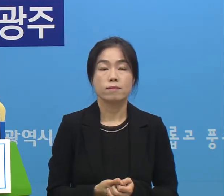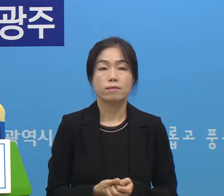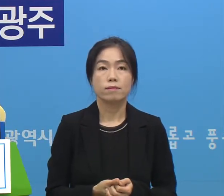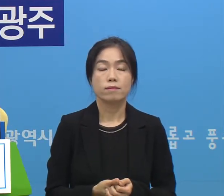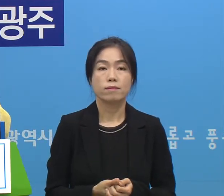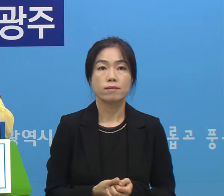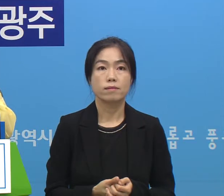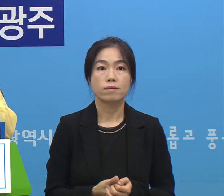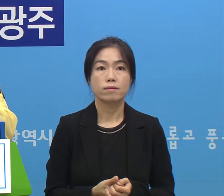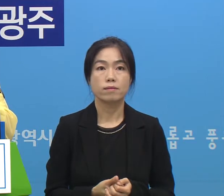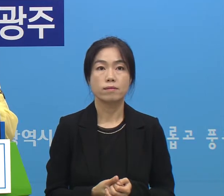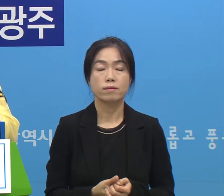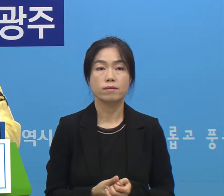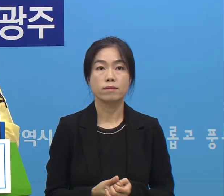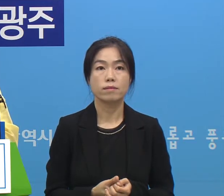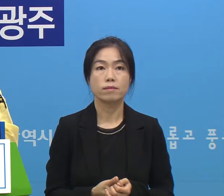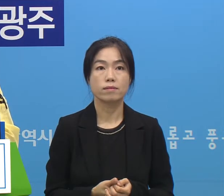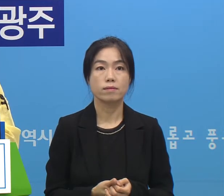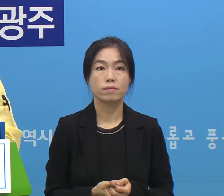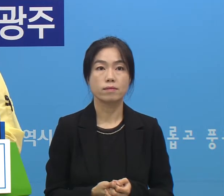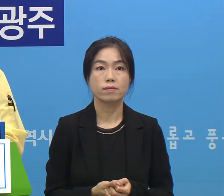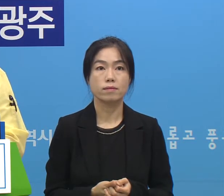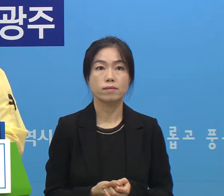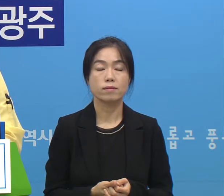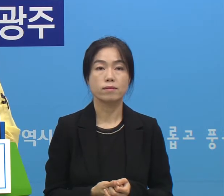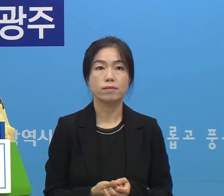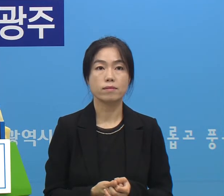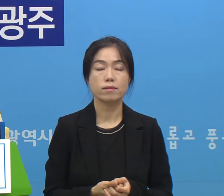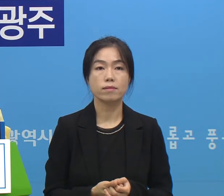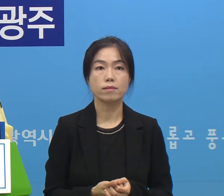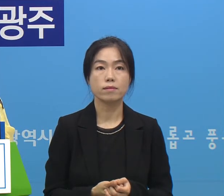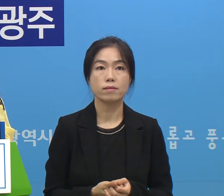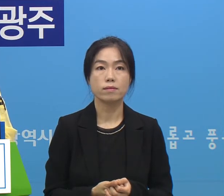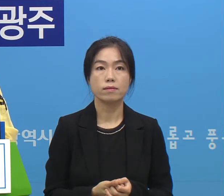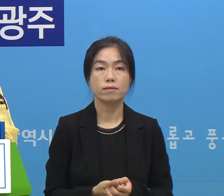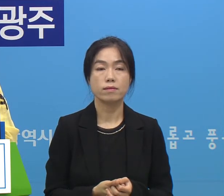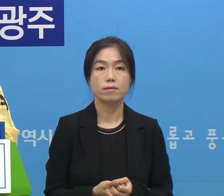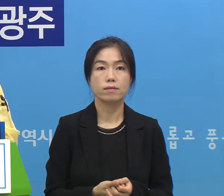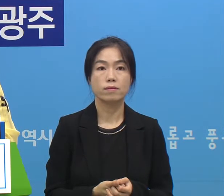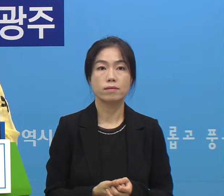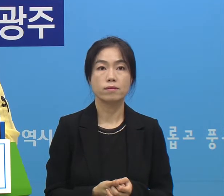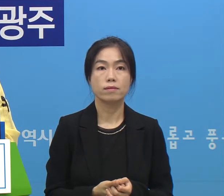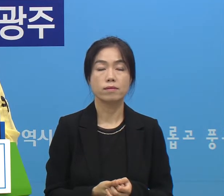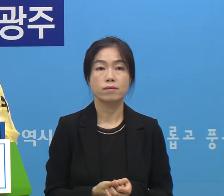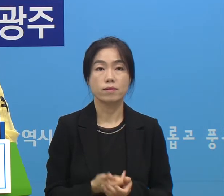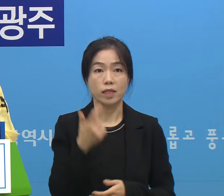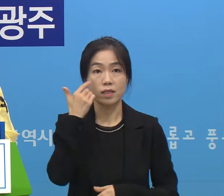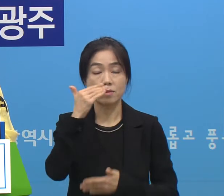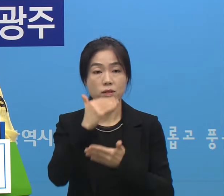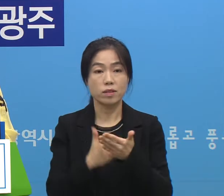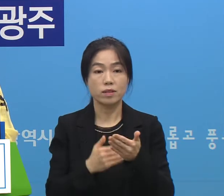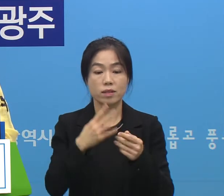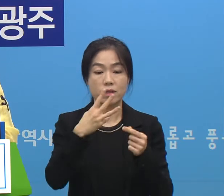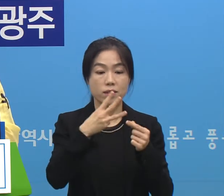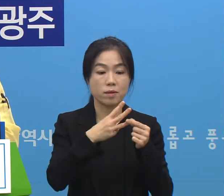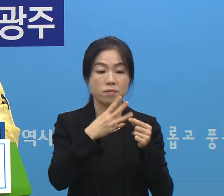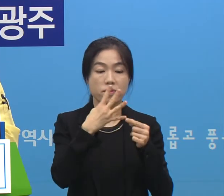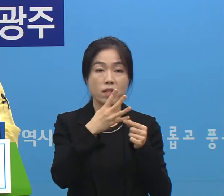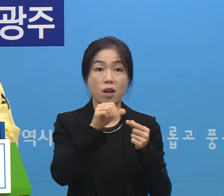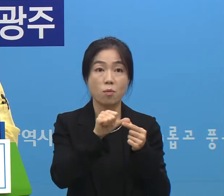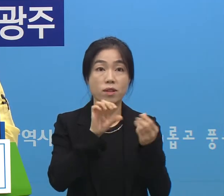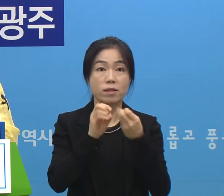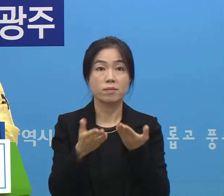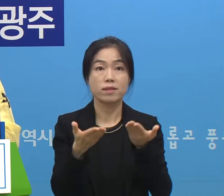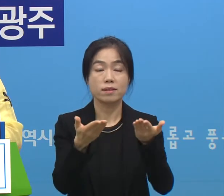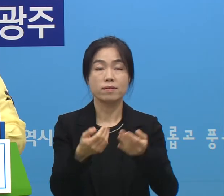문화관광 체육실장 김준영입니다 우리 언론에서 주신 질문 3, 4, 5번에 대해서 제가